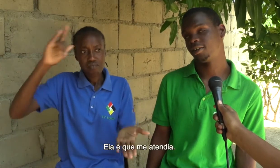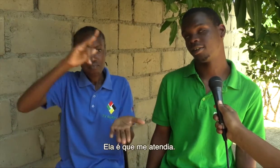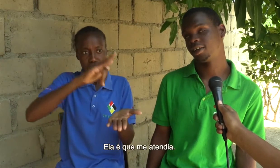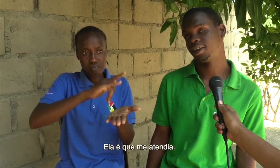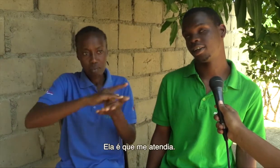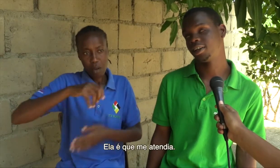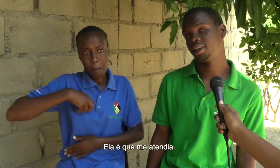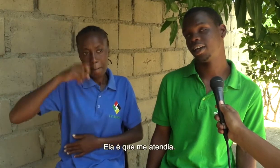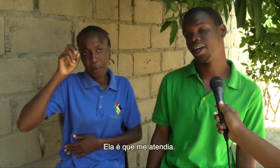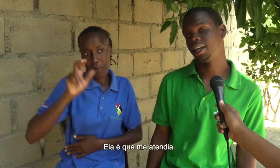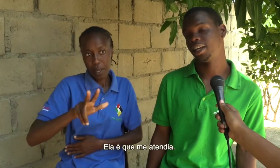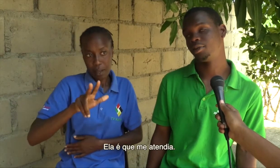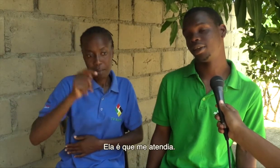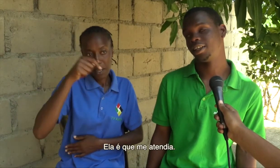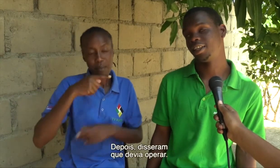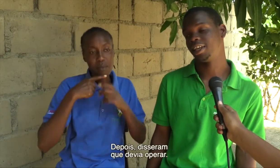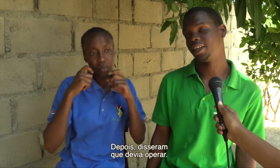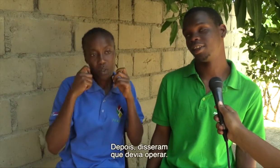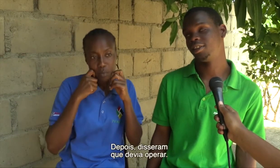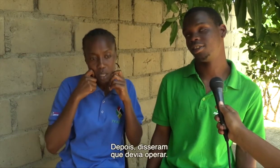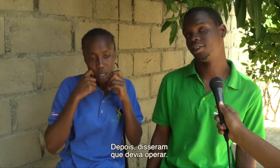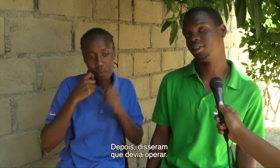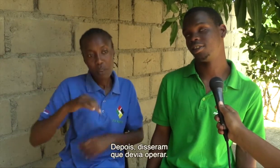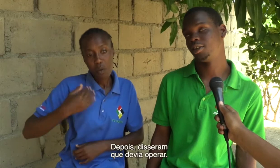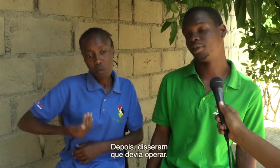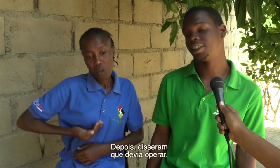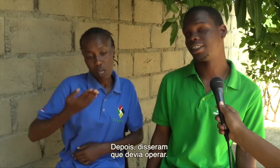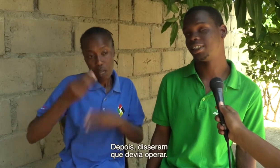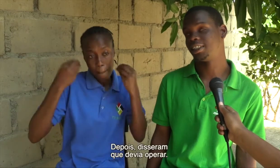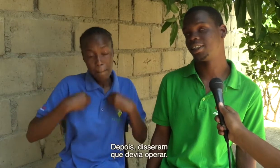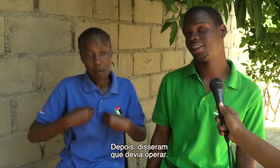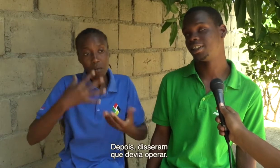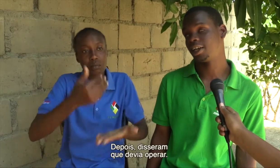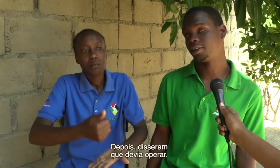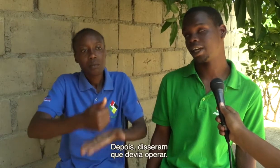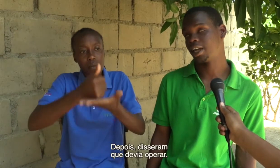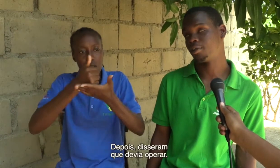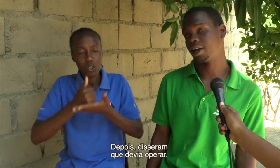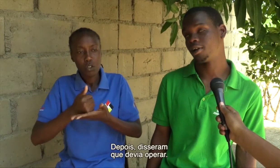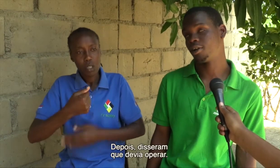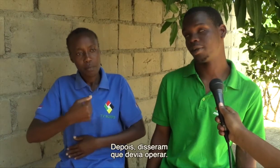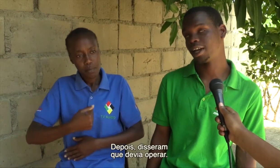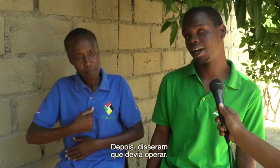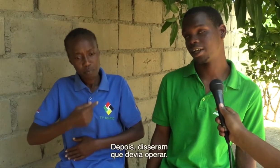Então, ele é que me atendia. Depois, disseram que era para operar.